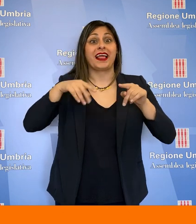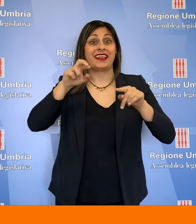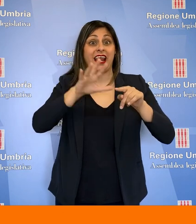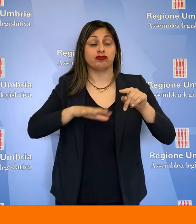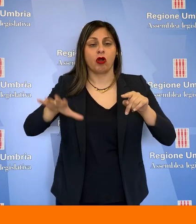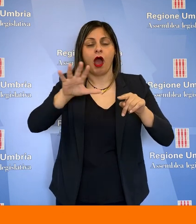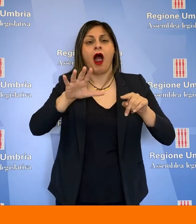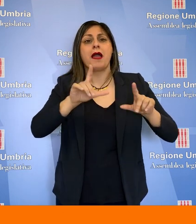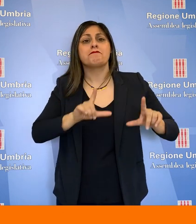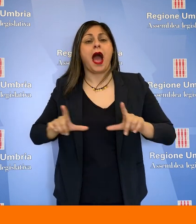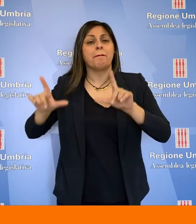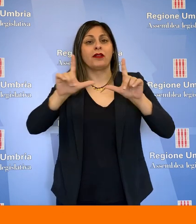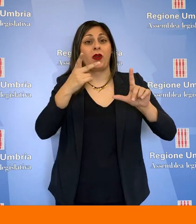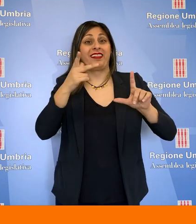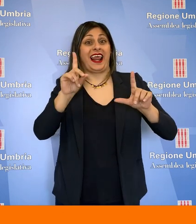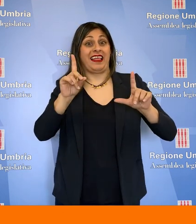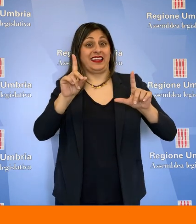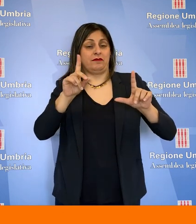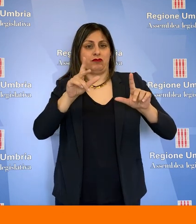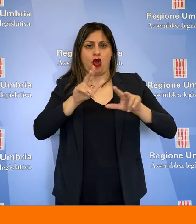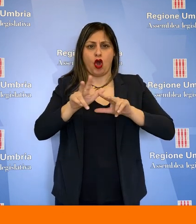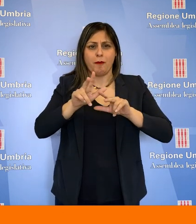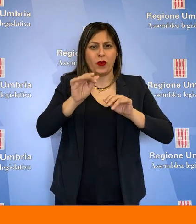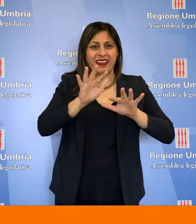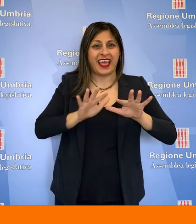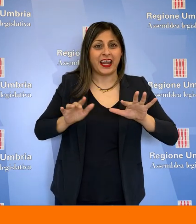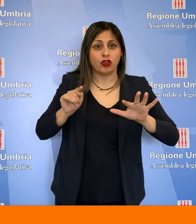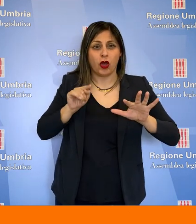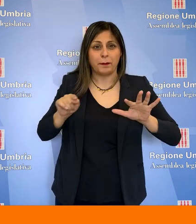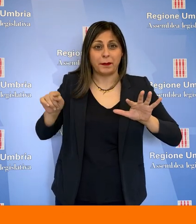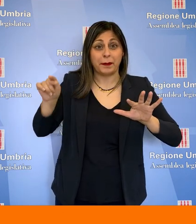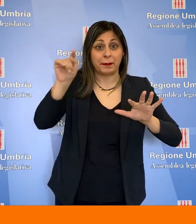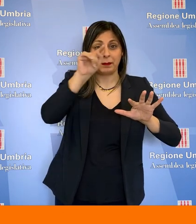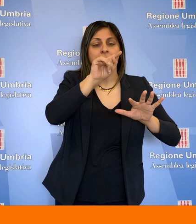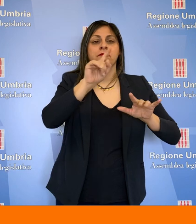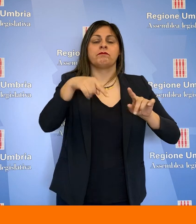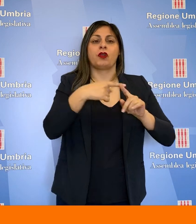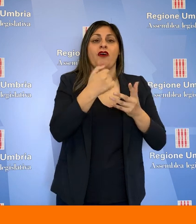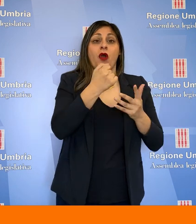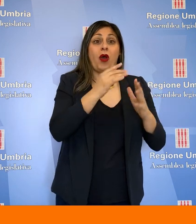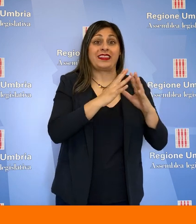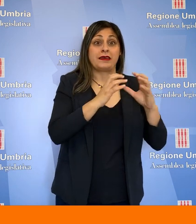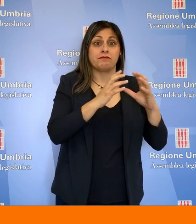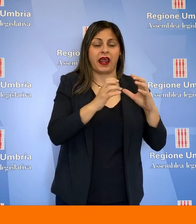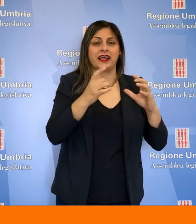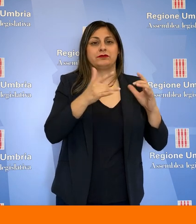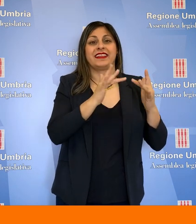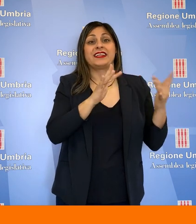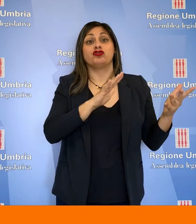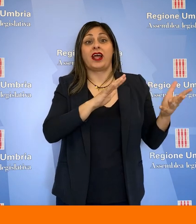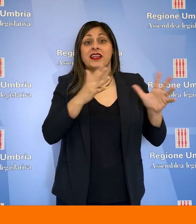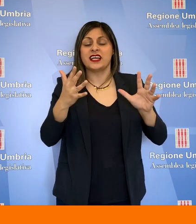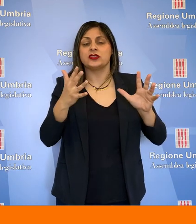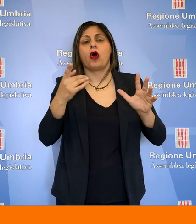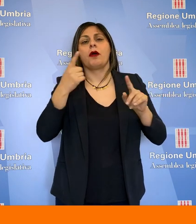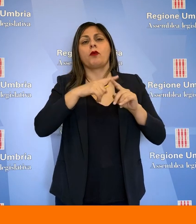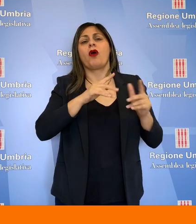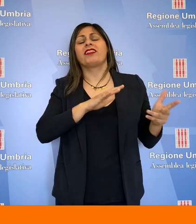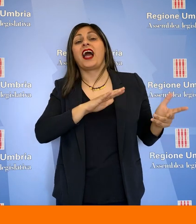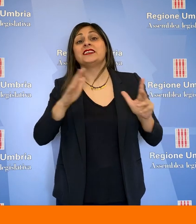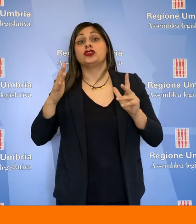Mobility regionale, mappatura 3D dell'Umbria di ogni singolo comune o territorio, i fondi per le imprese legati a